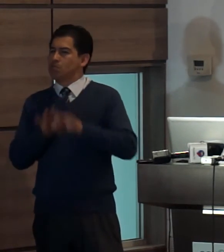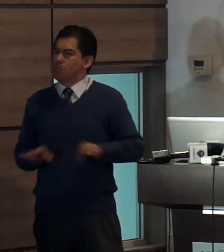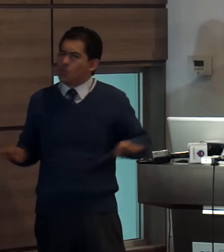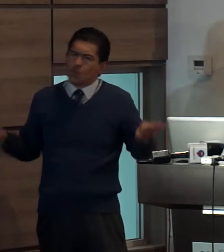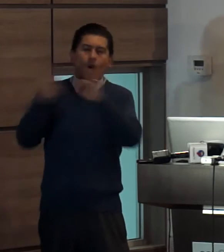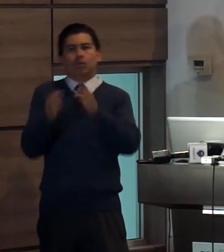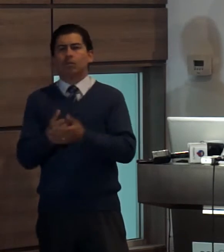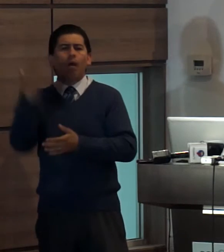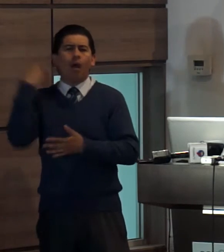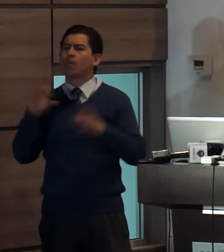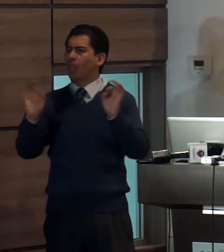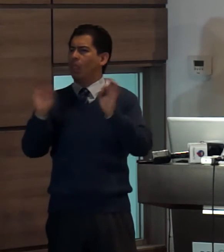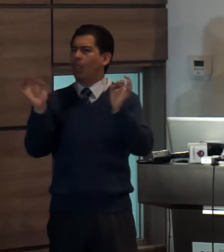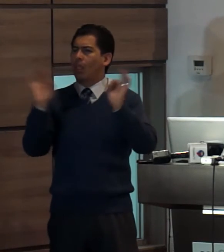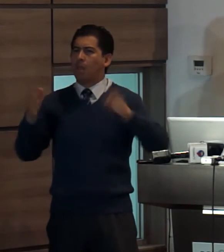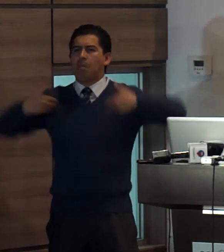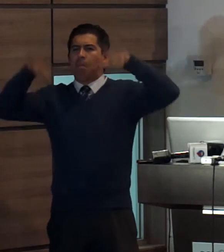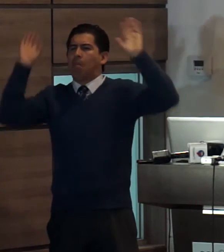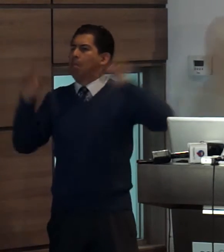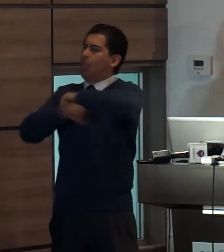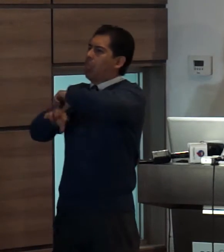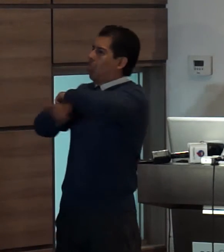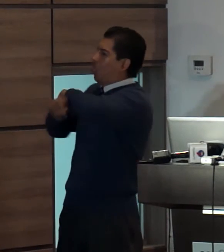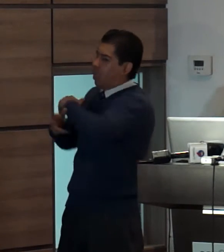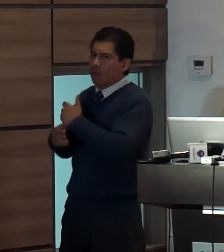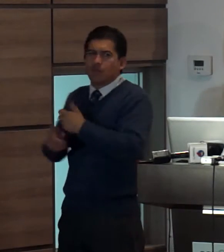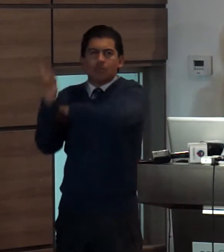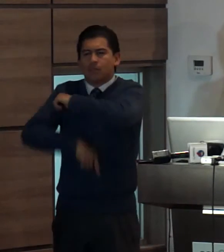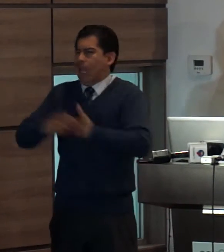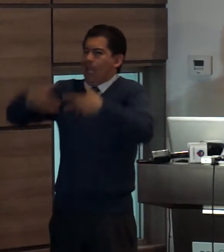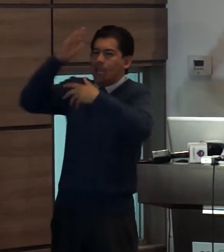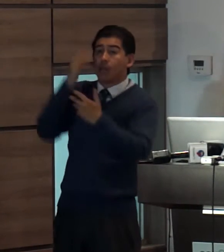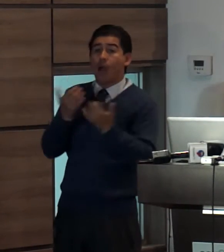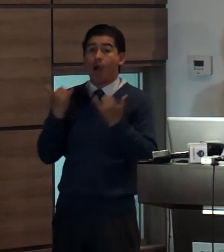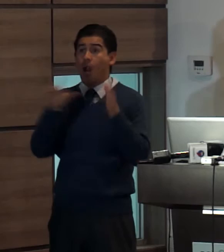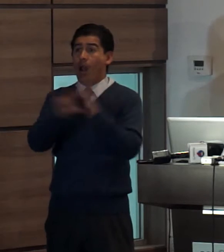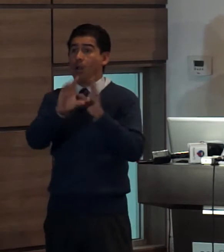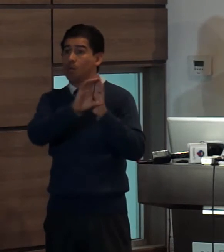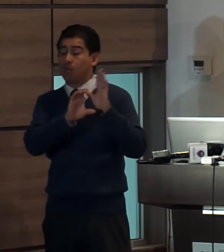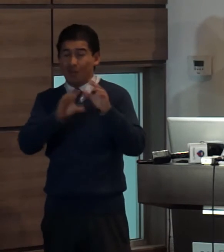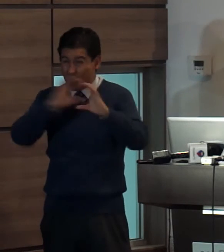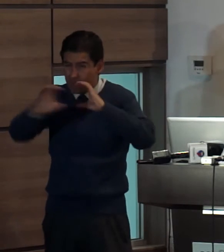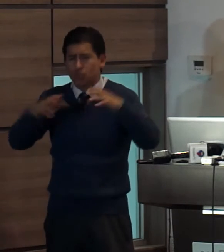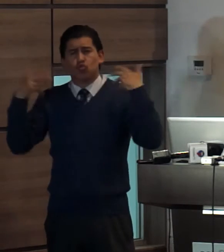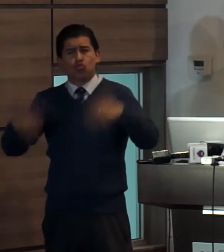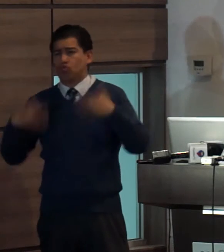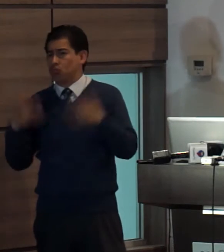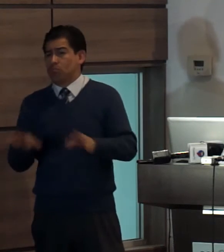el ejercicio de los derechos a la comunicación e información a las ciudadanas y ciudadanos